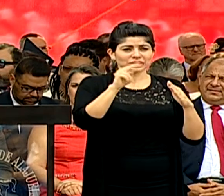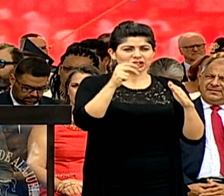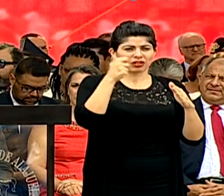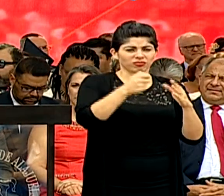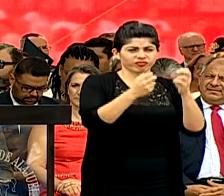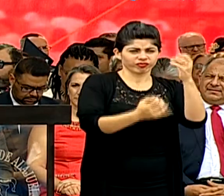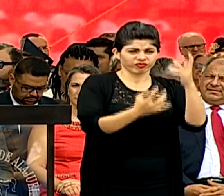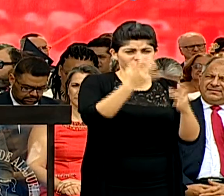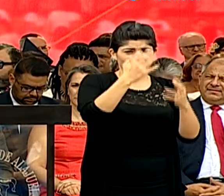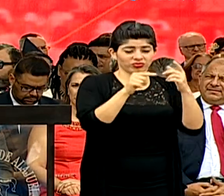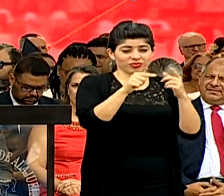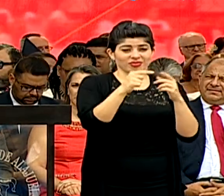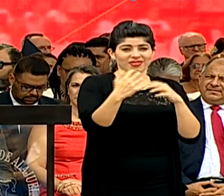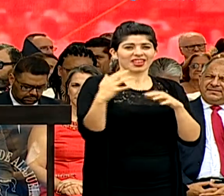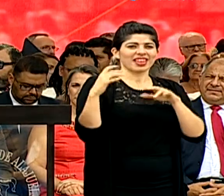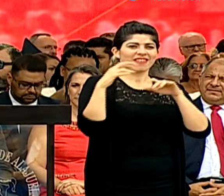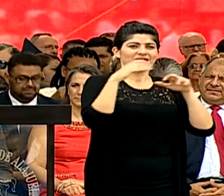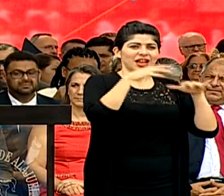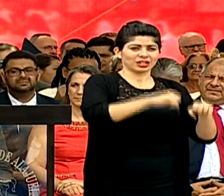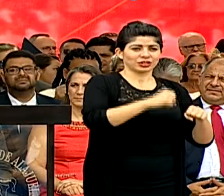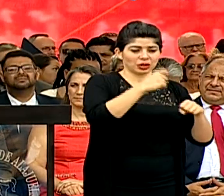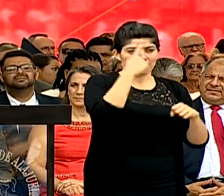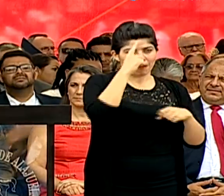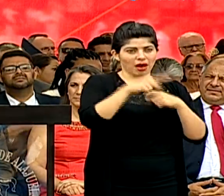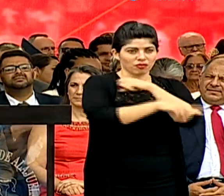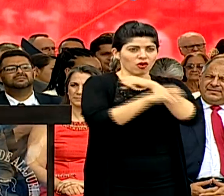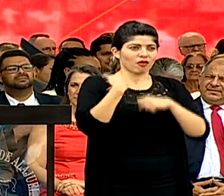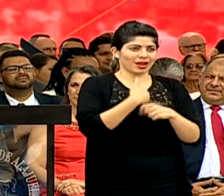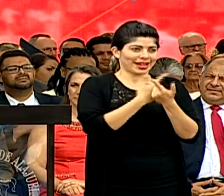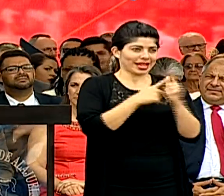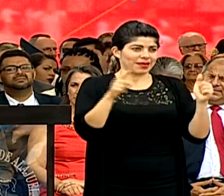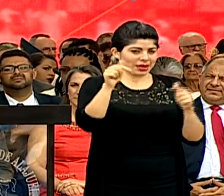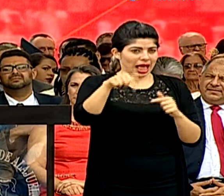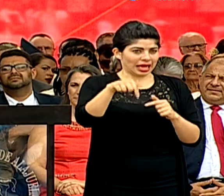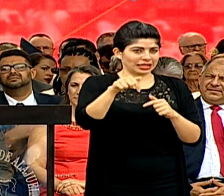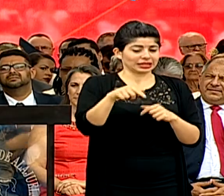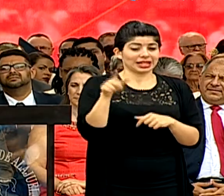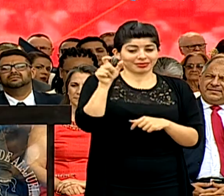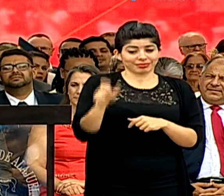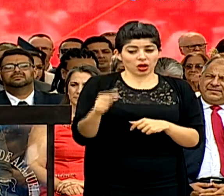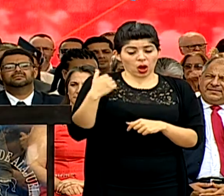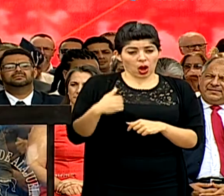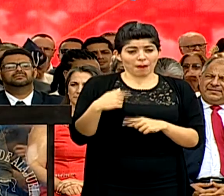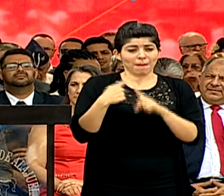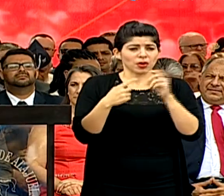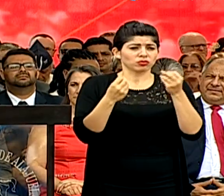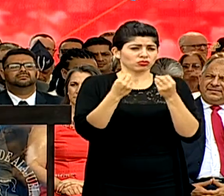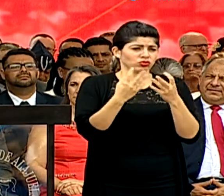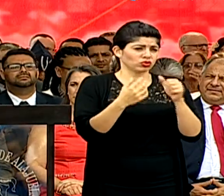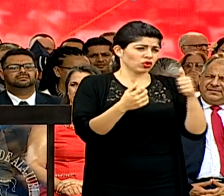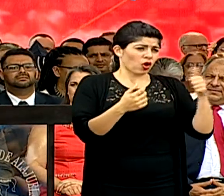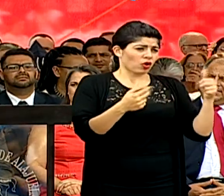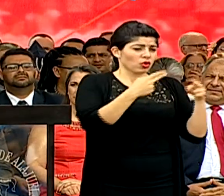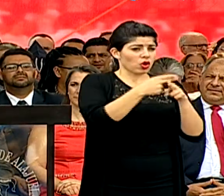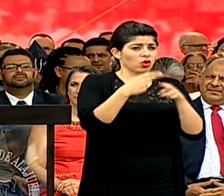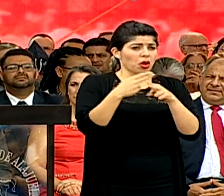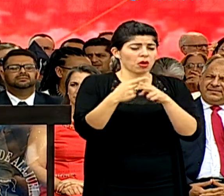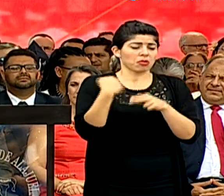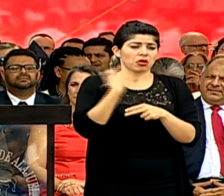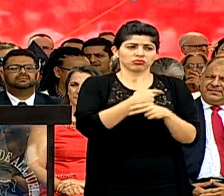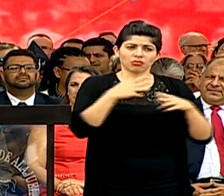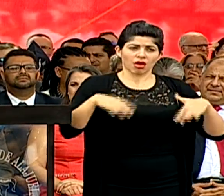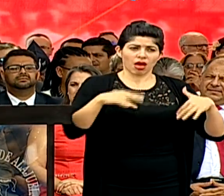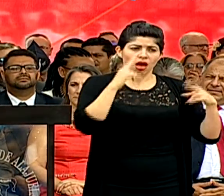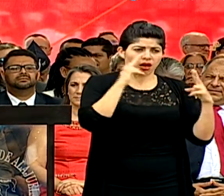invasores de nuestra libertad se encontraban. Este hombre y muchos más, de los cuales sus nombres no conocemos,